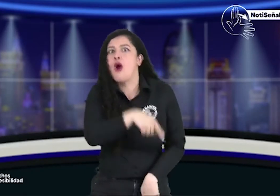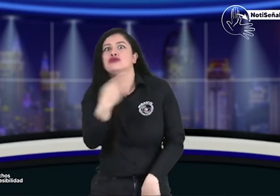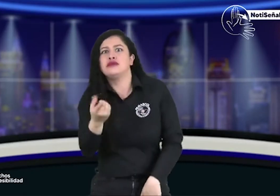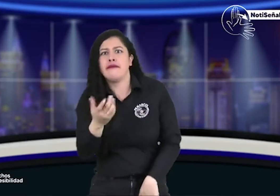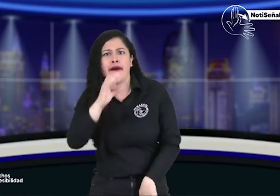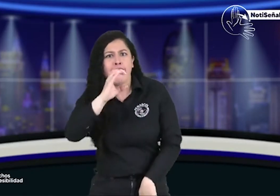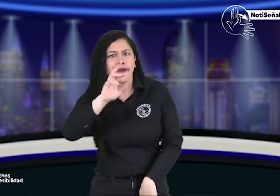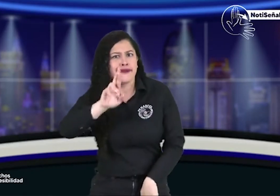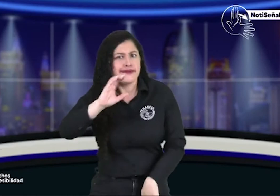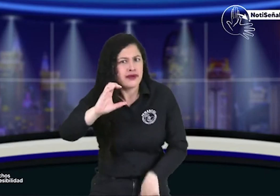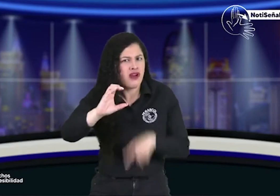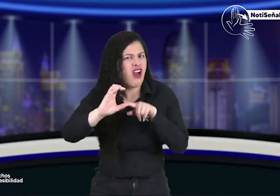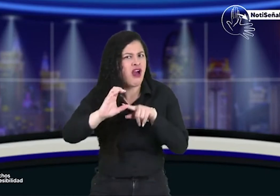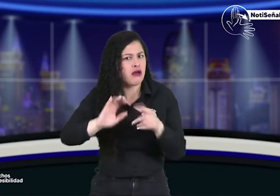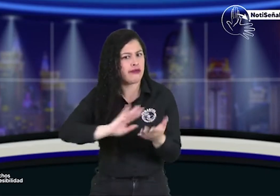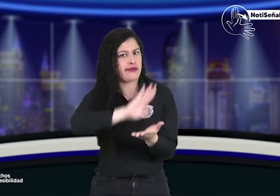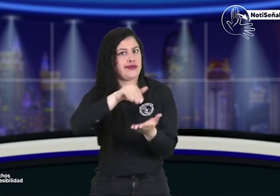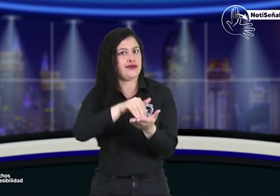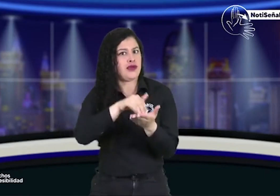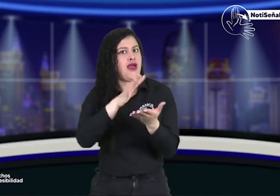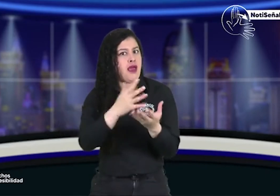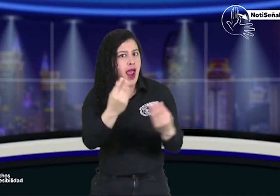que son que es el CRC